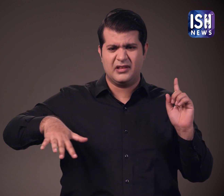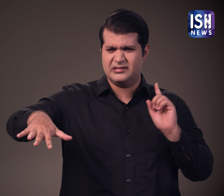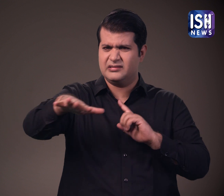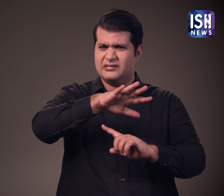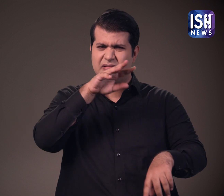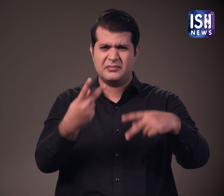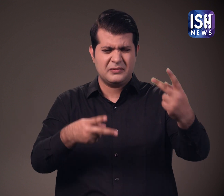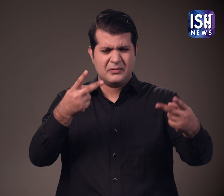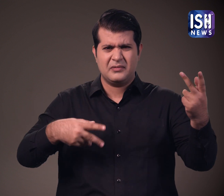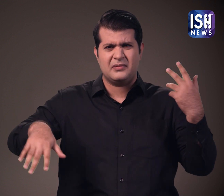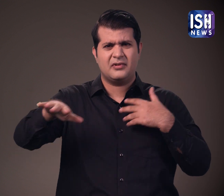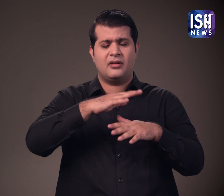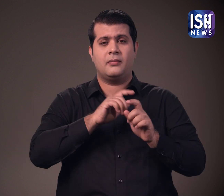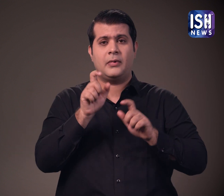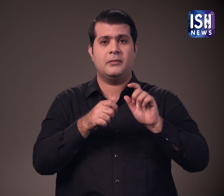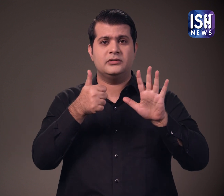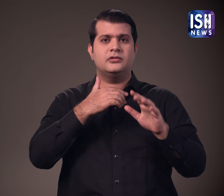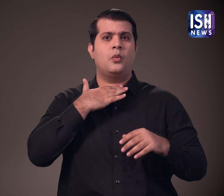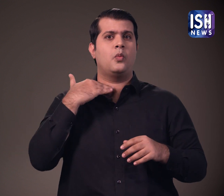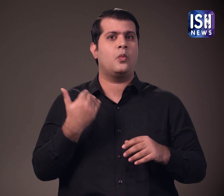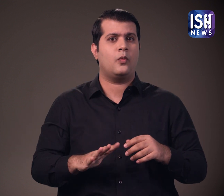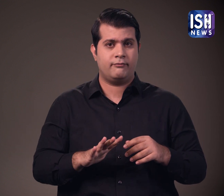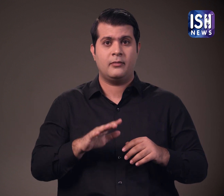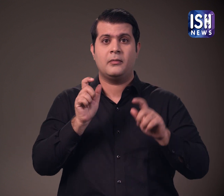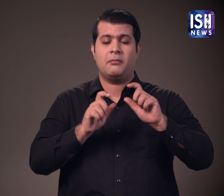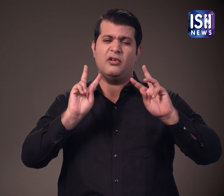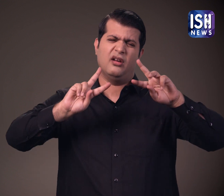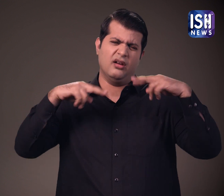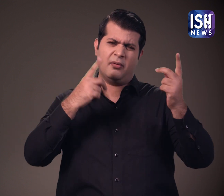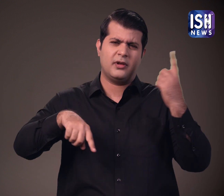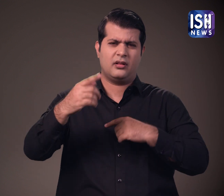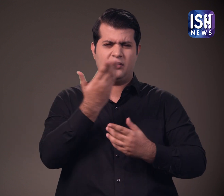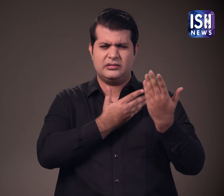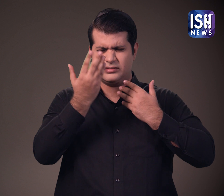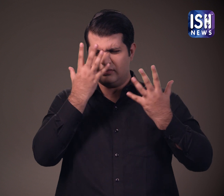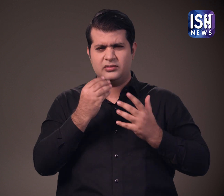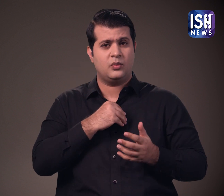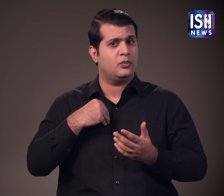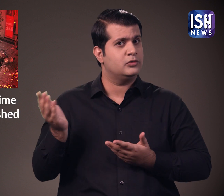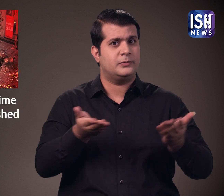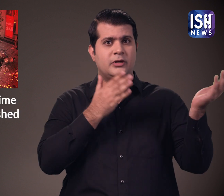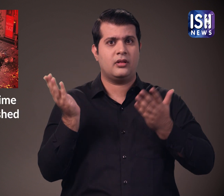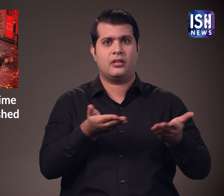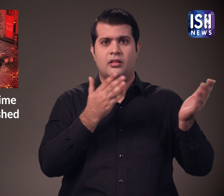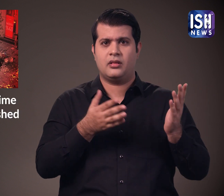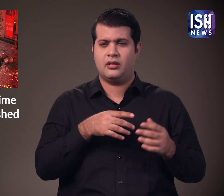कई लोग जमीन पर पड़े थे। इस्विसट में 6 लोगों की मौत हो गई और कई अन्या घायल हो